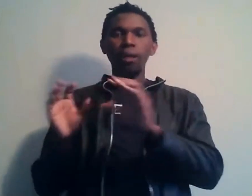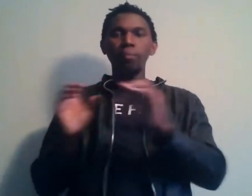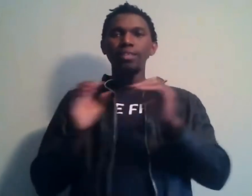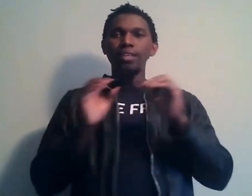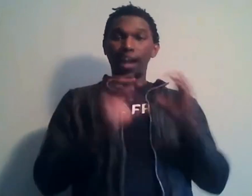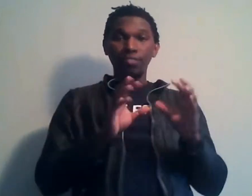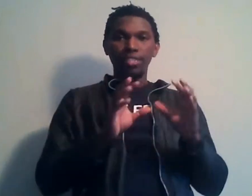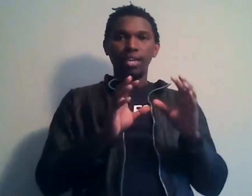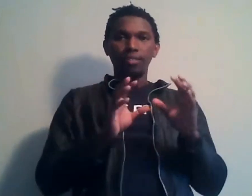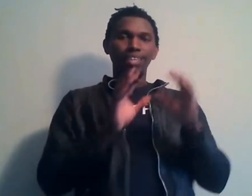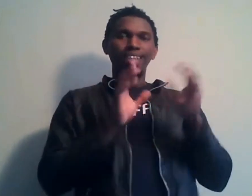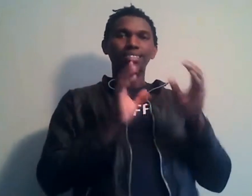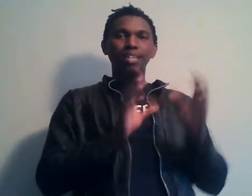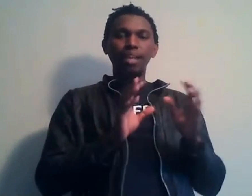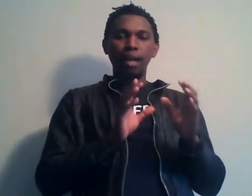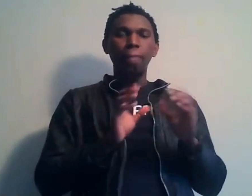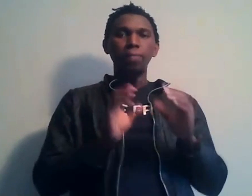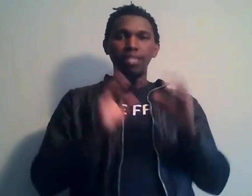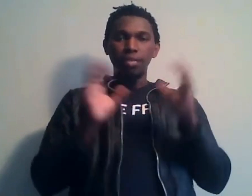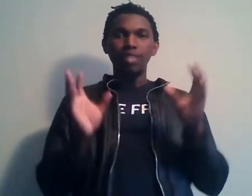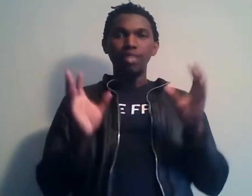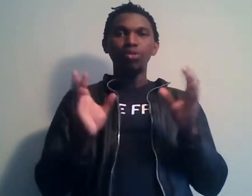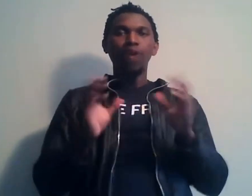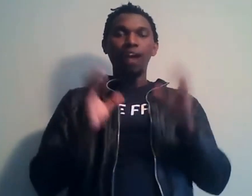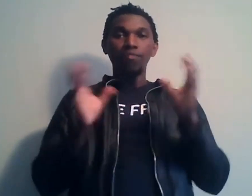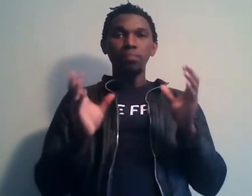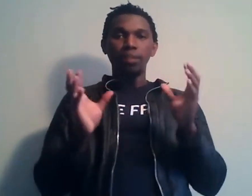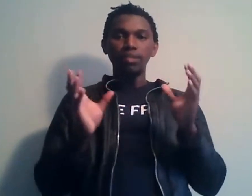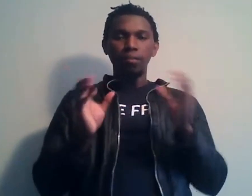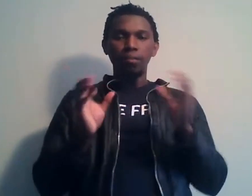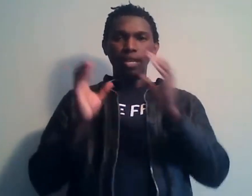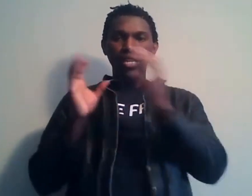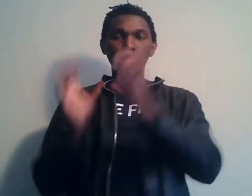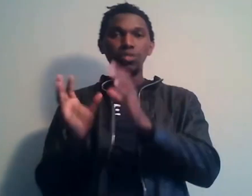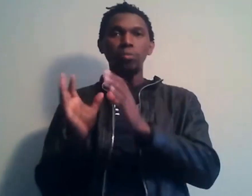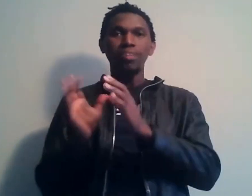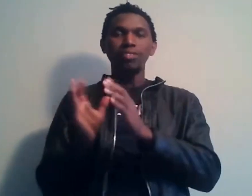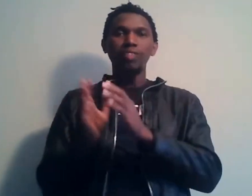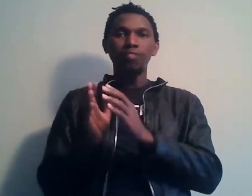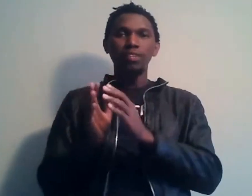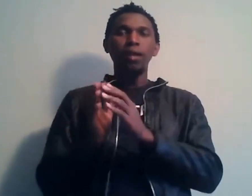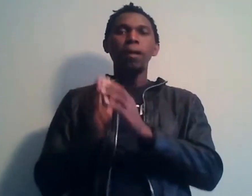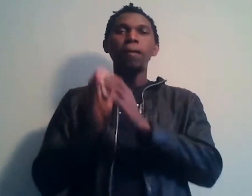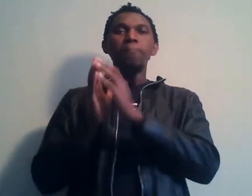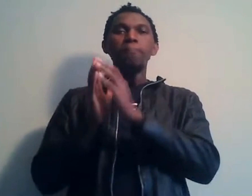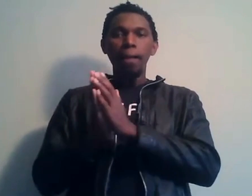africaine est celle-là qui passe le temps à vénipander les choses qui se passent en Afrique, mais